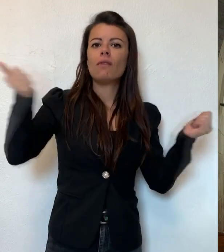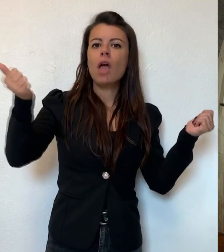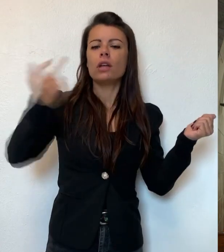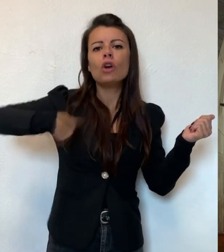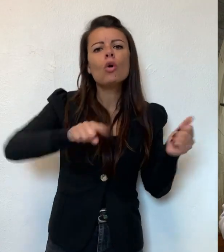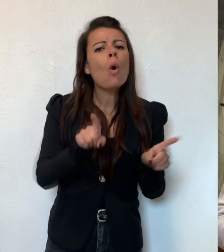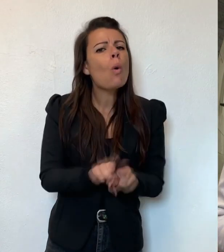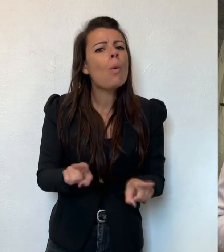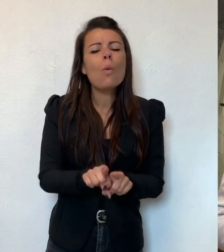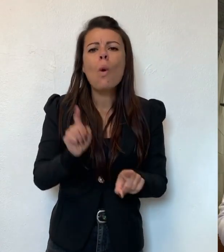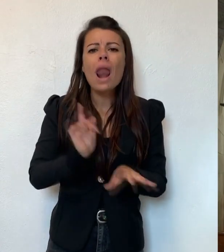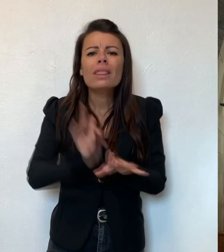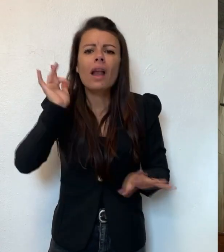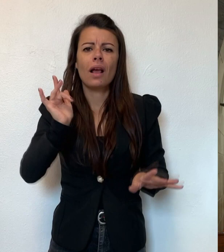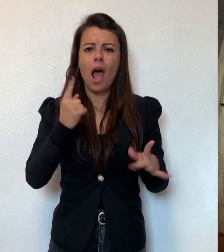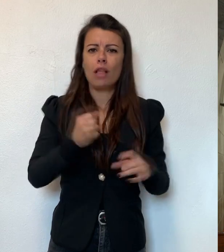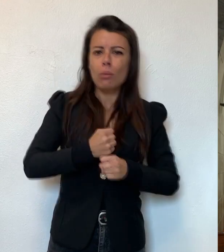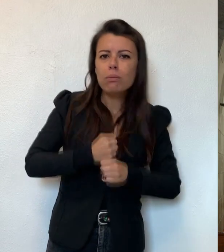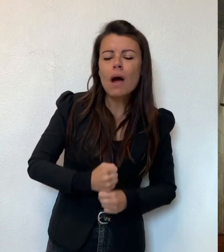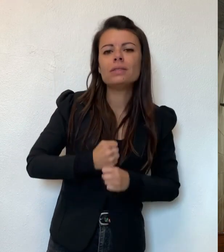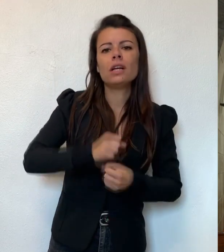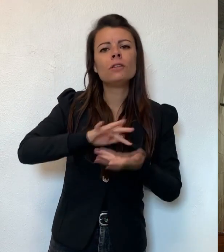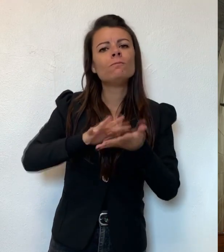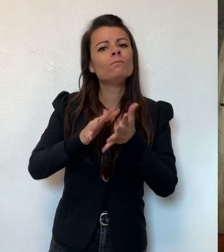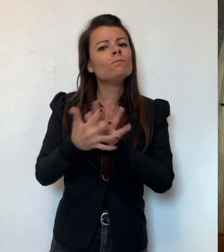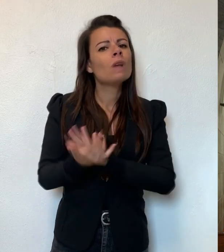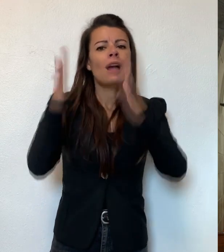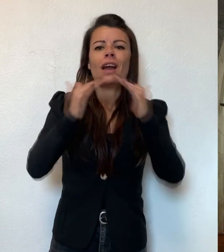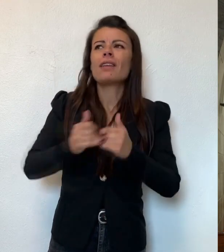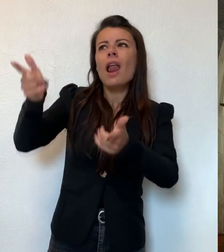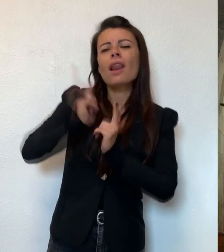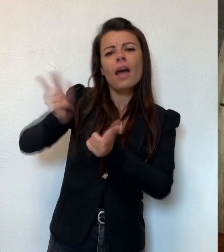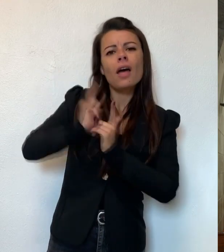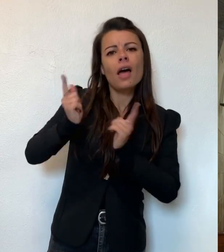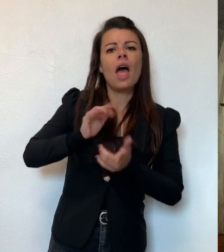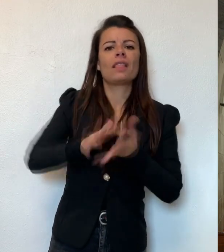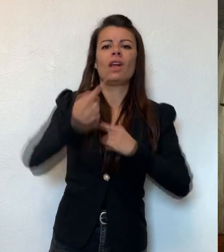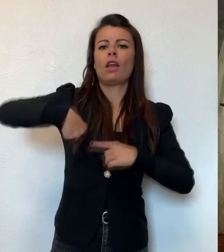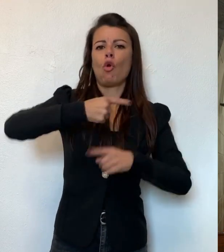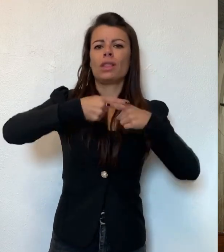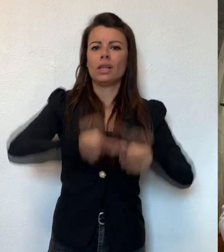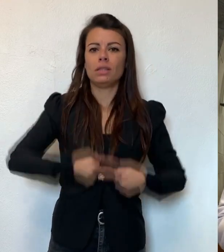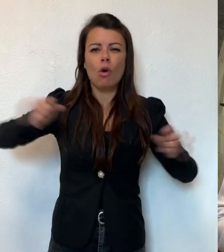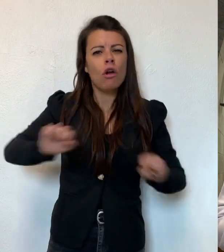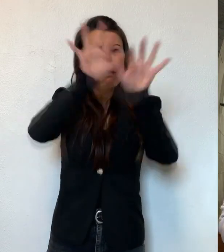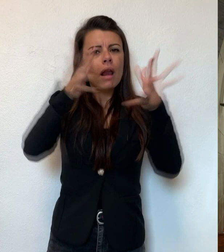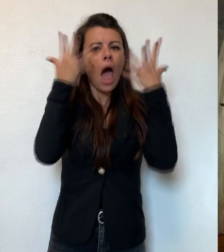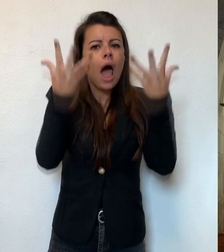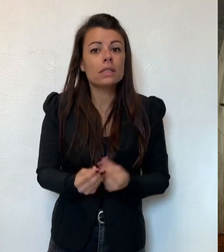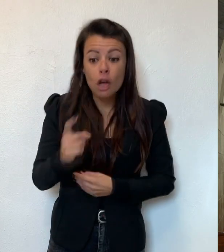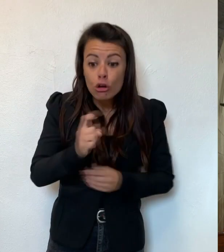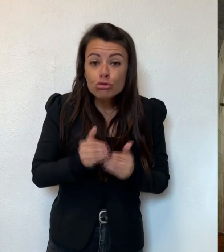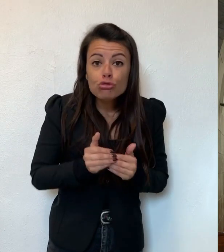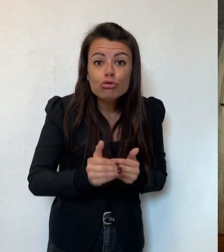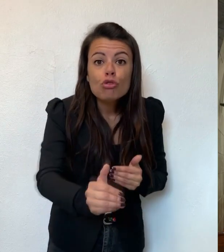noi con la stessa delicatezza e pazienza siamo testimoni dei continui regali di Natale, doni di grazia, grazia su grazia, che in